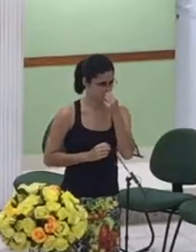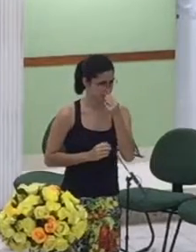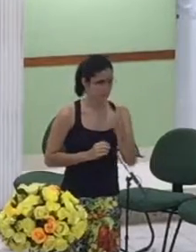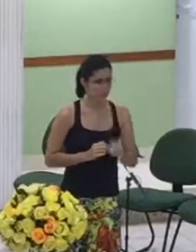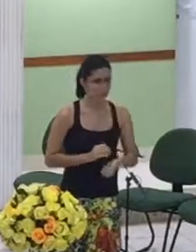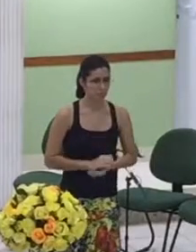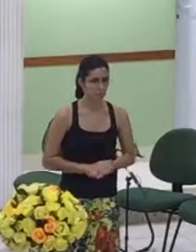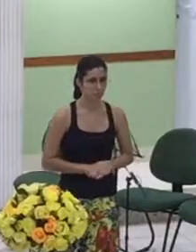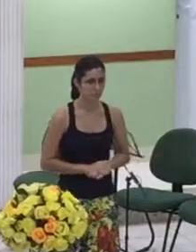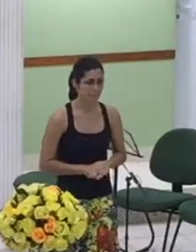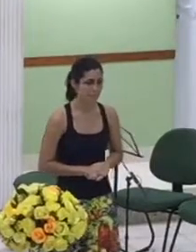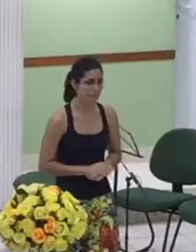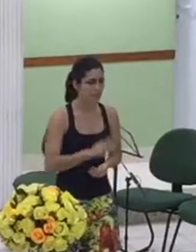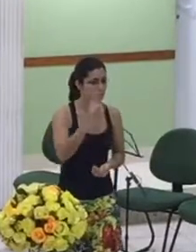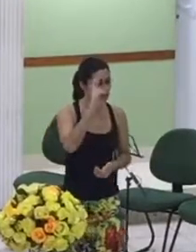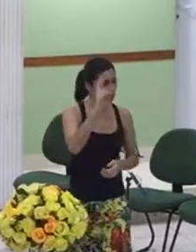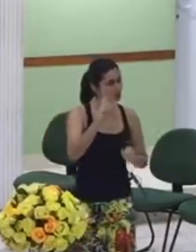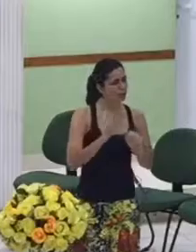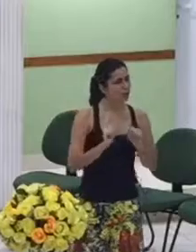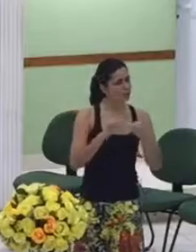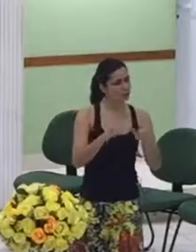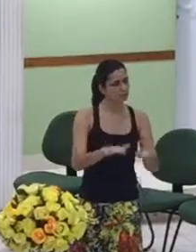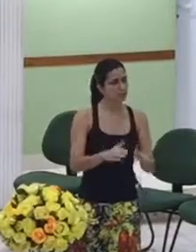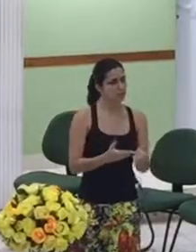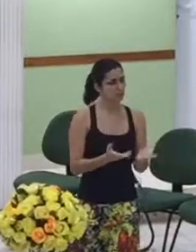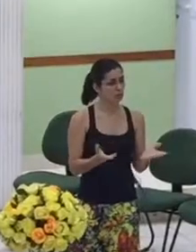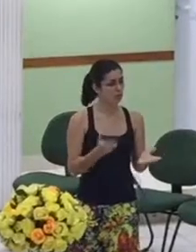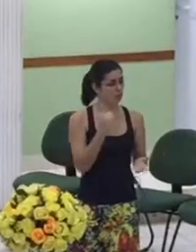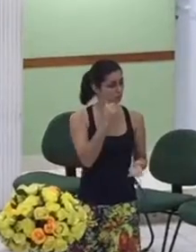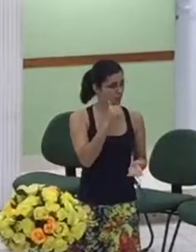as abençoe e as guarda o senhor